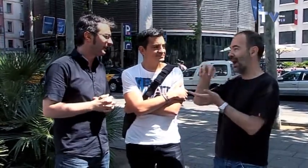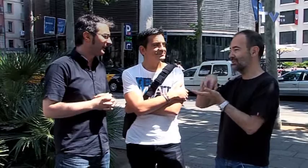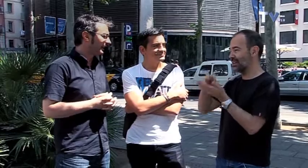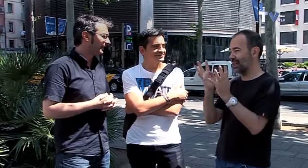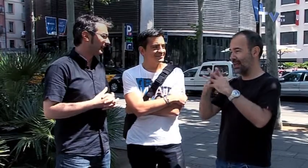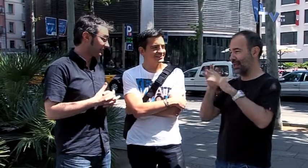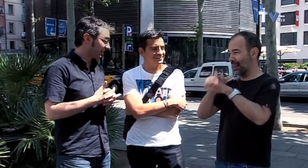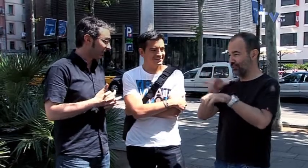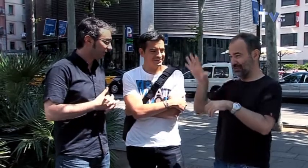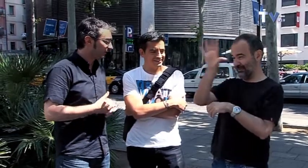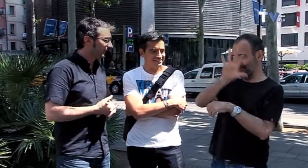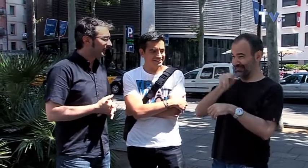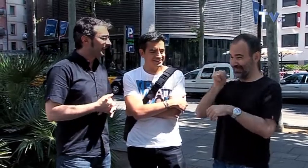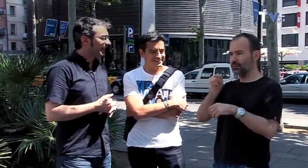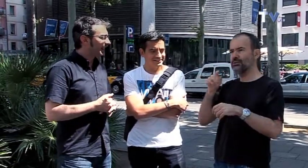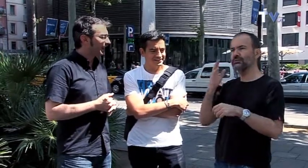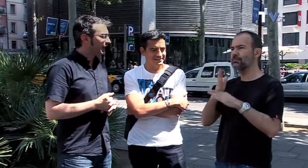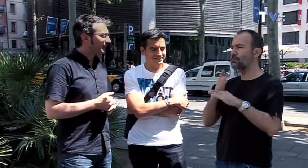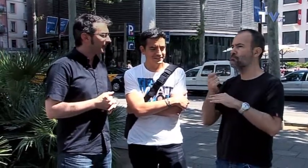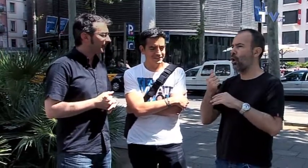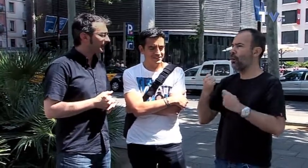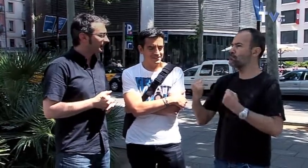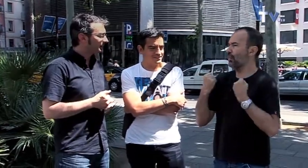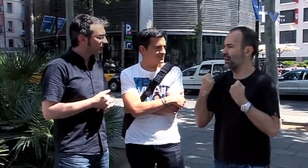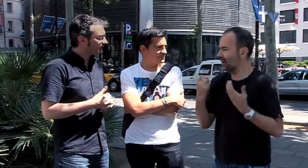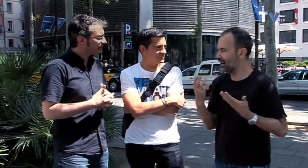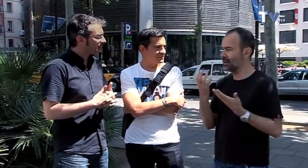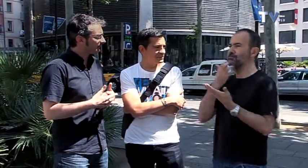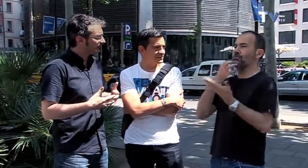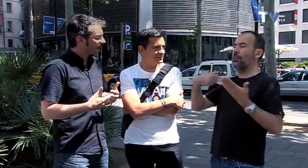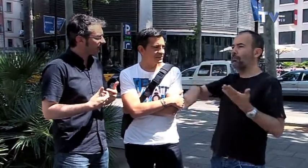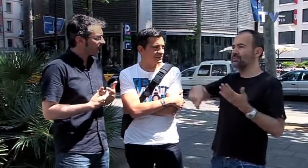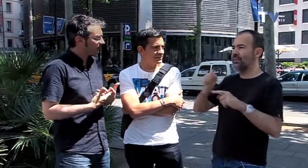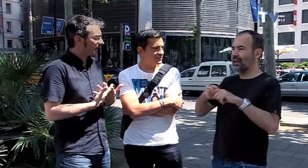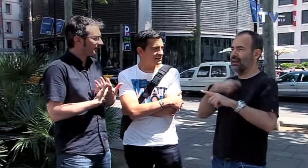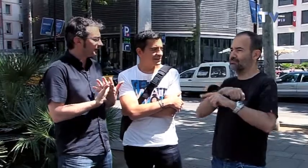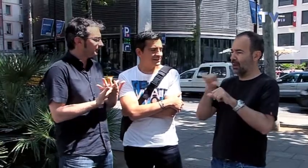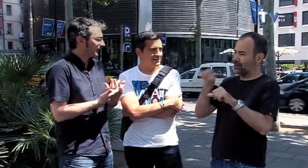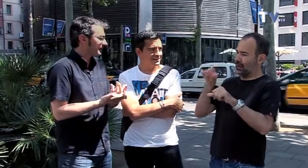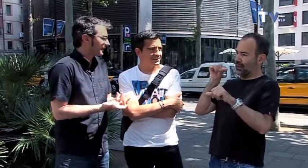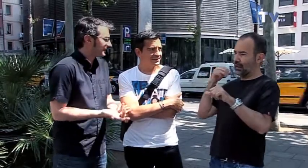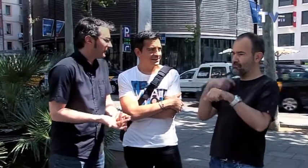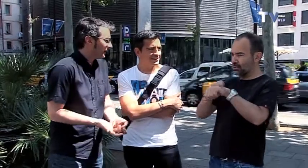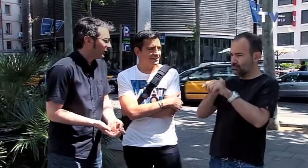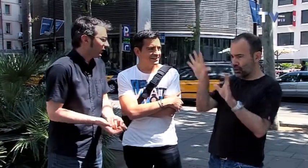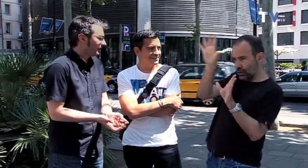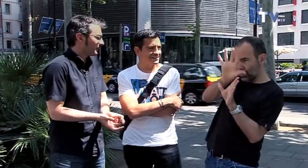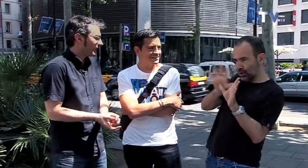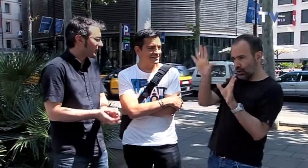zona, Castilla-León, no sé, siempre he tenido un poco de poder en el sentido de los expresidentes de España, o